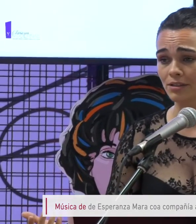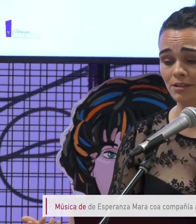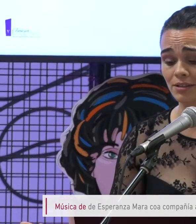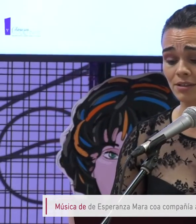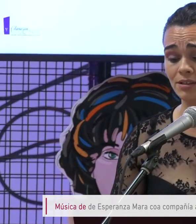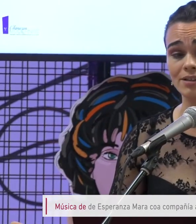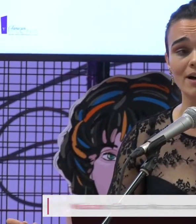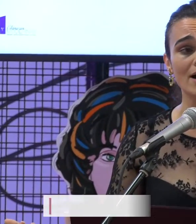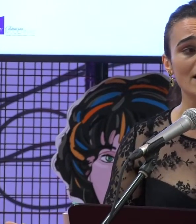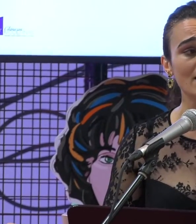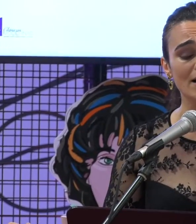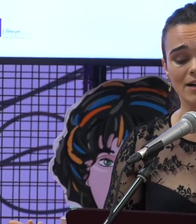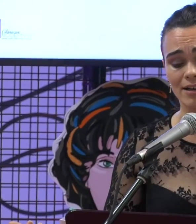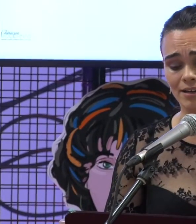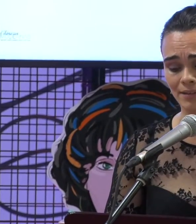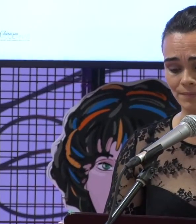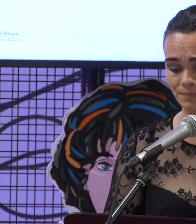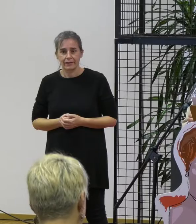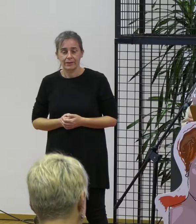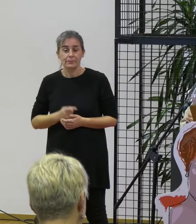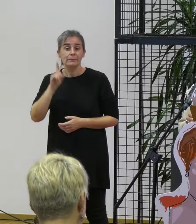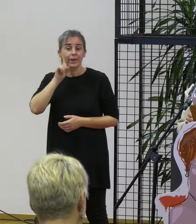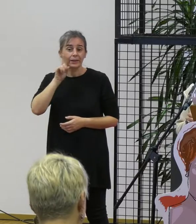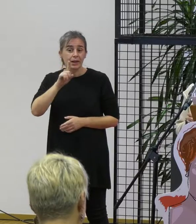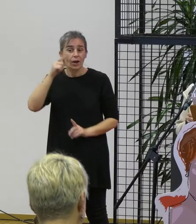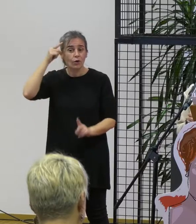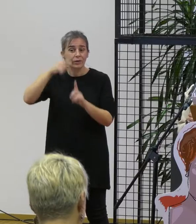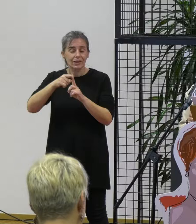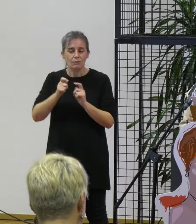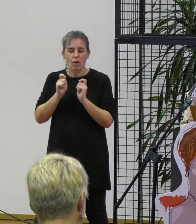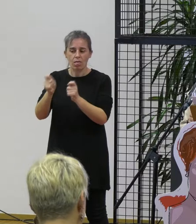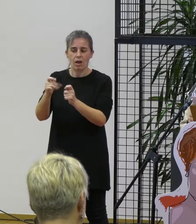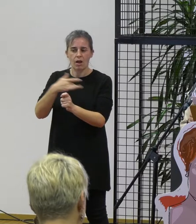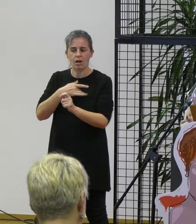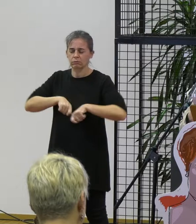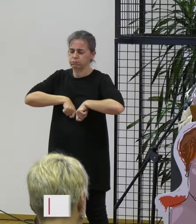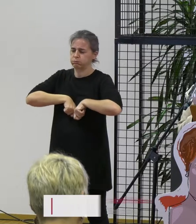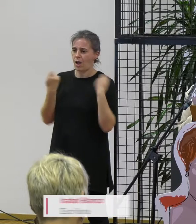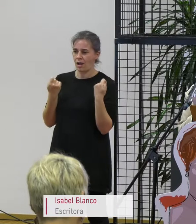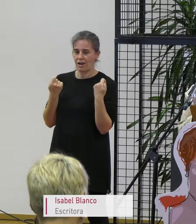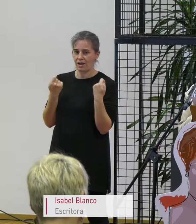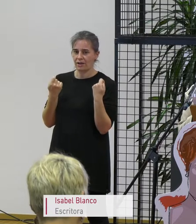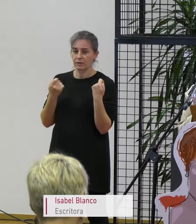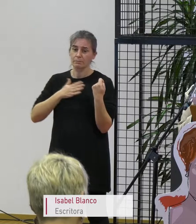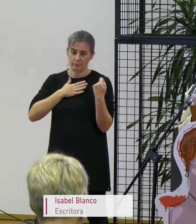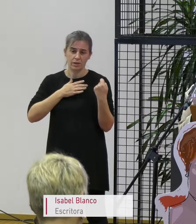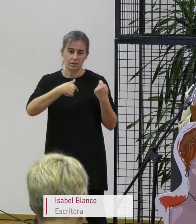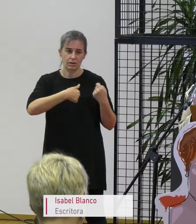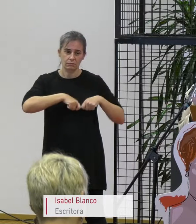Mentía Cando con iso rompía yeso corazón O meu corazón